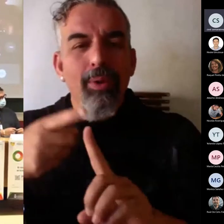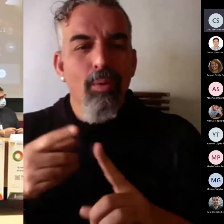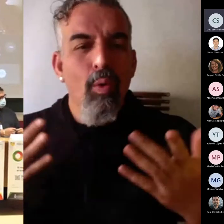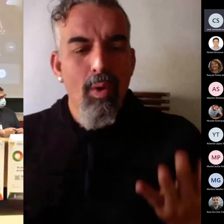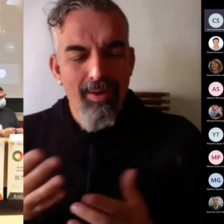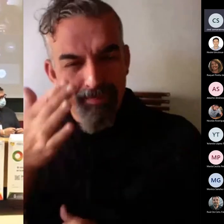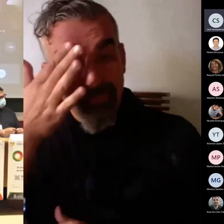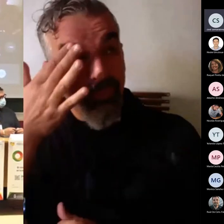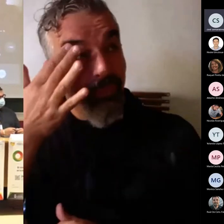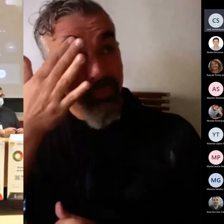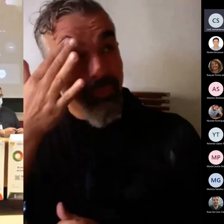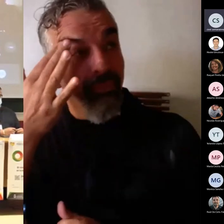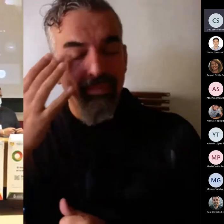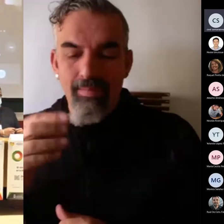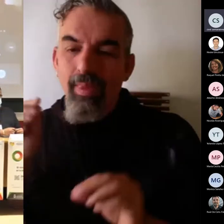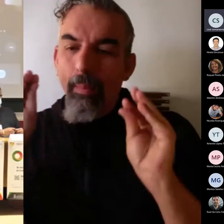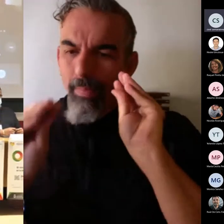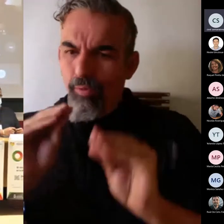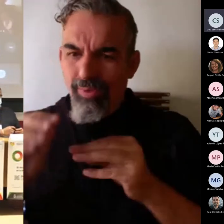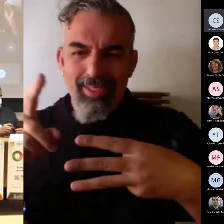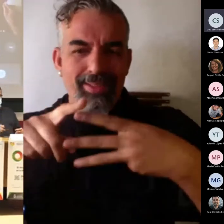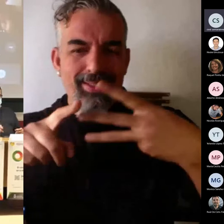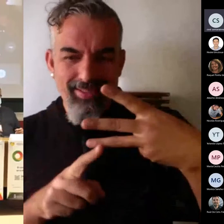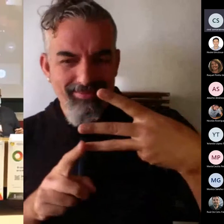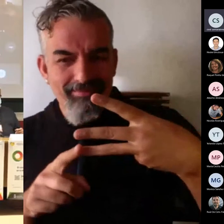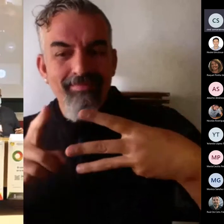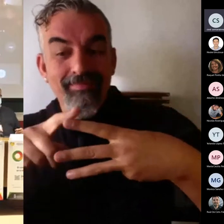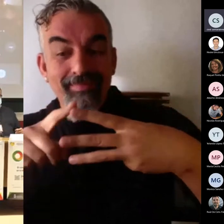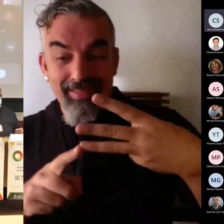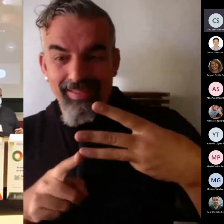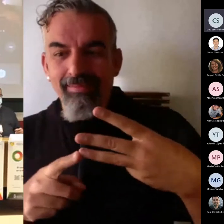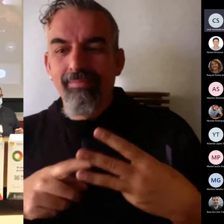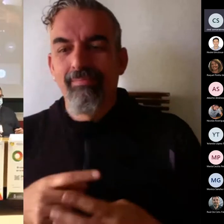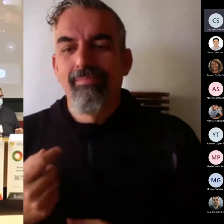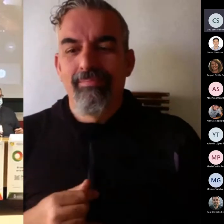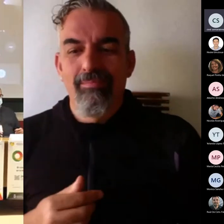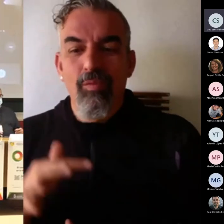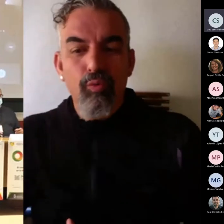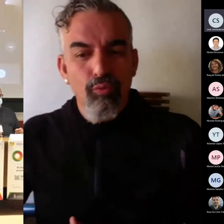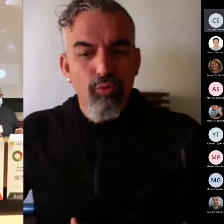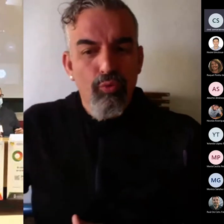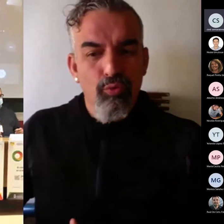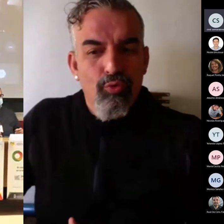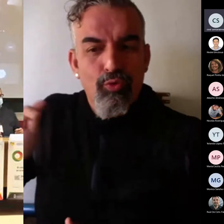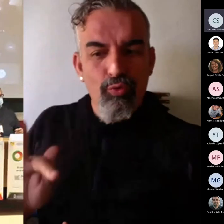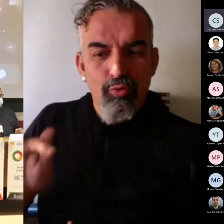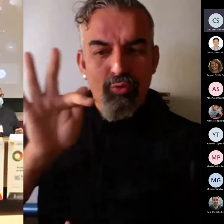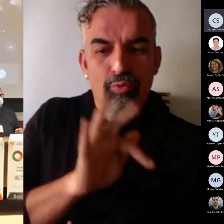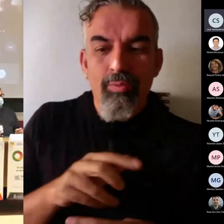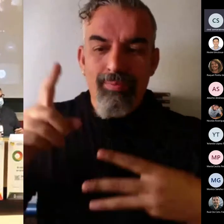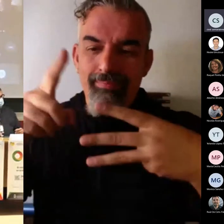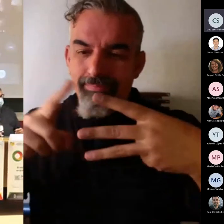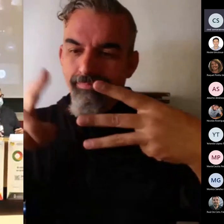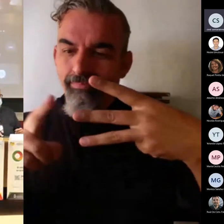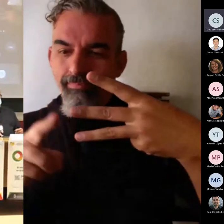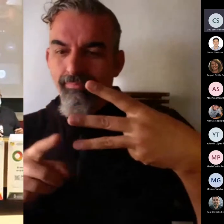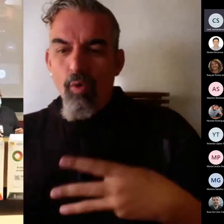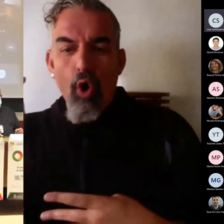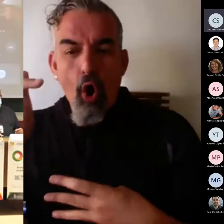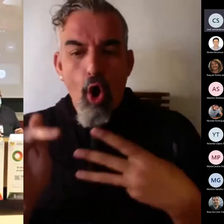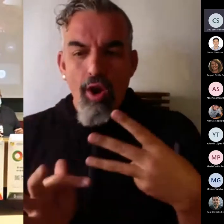Son tres preguntas. Cada uno de ellos va a contestar, si os parece, en el mismo orden en el que estáis hacia mi derecha.